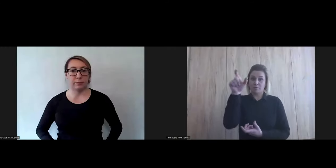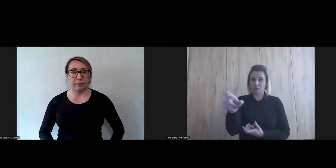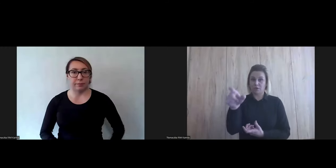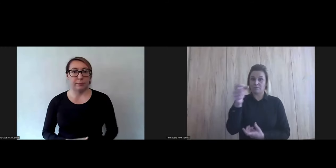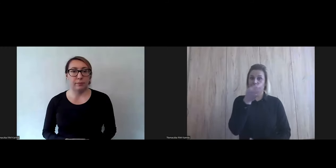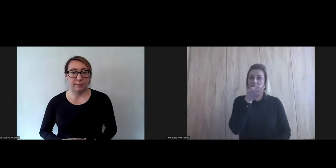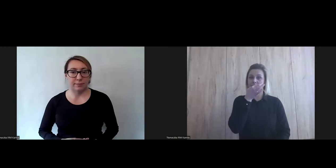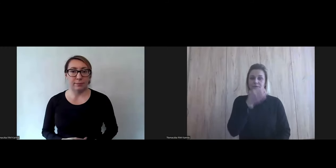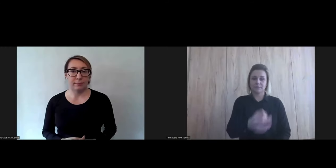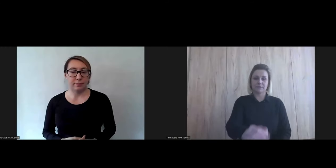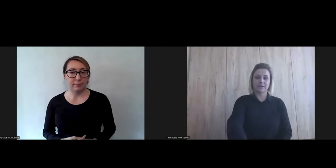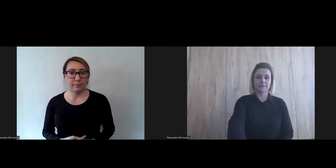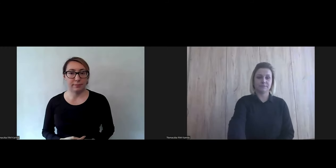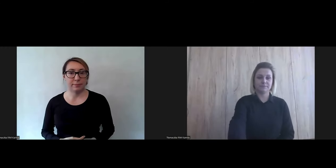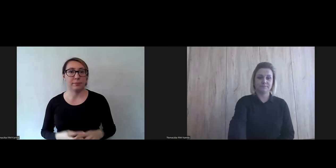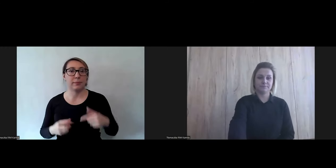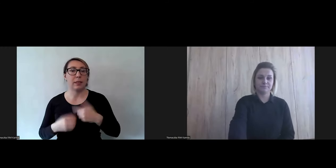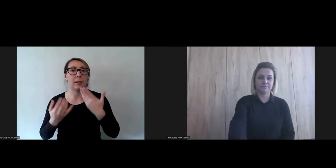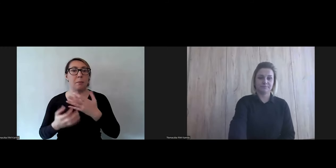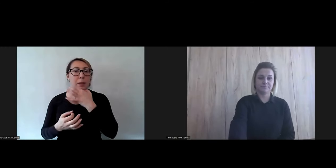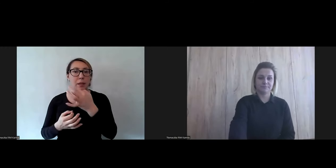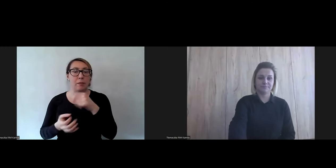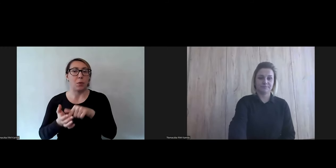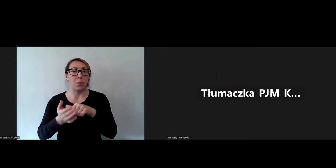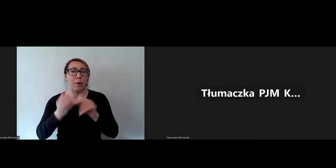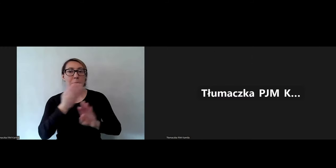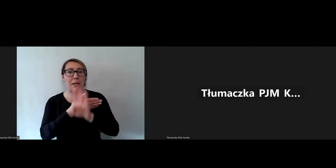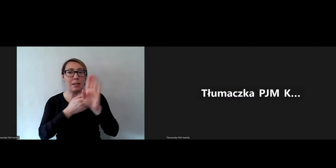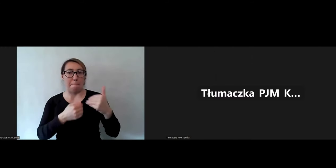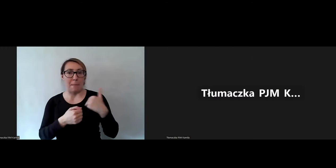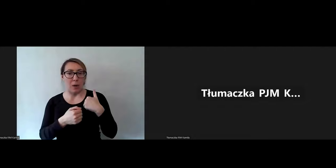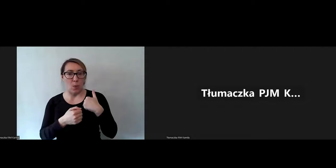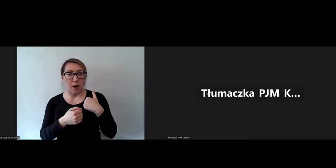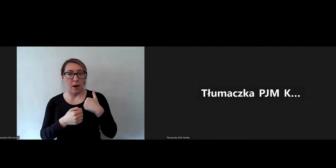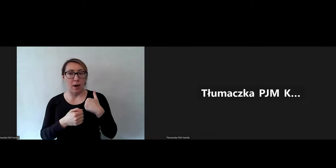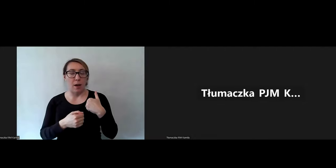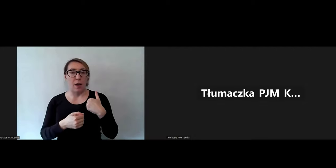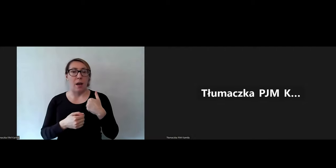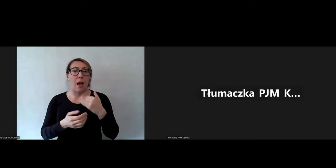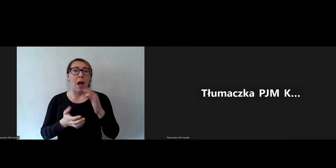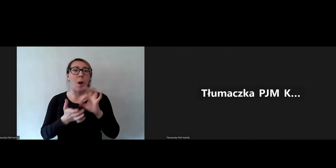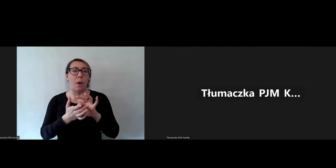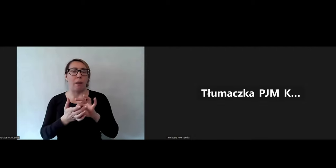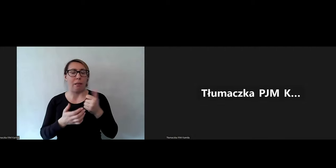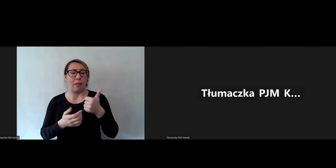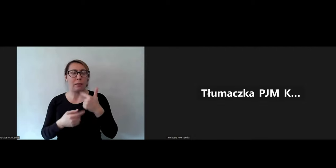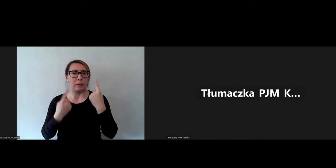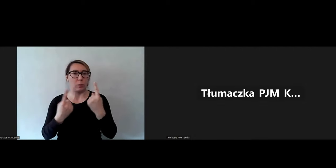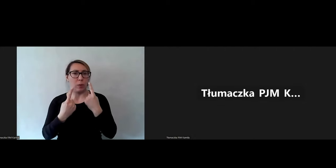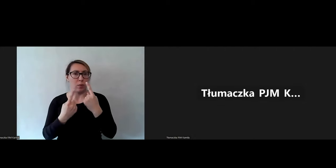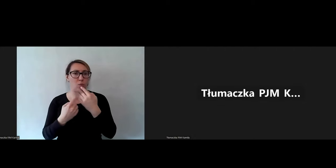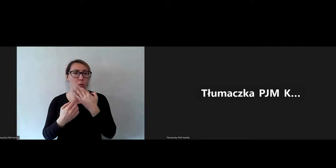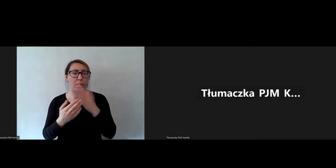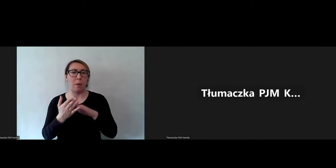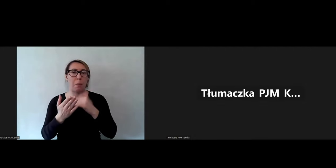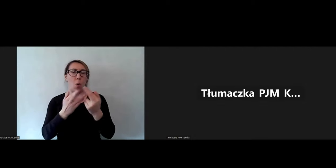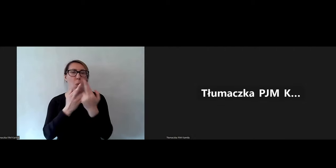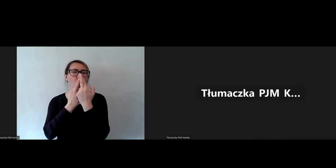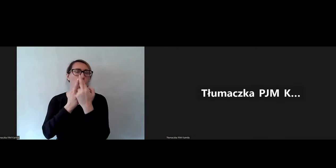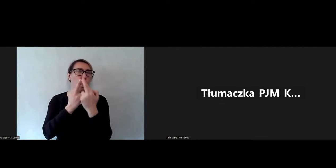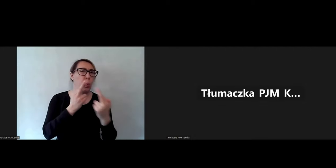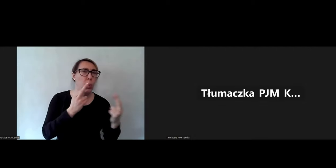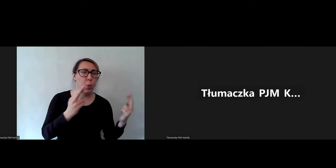jedną rzecz, która się w tej prezentacji pojawiła, bo jakby w którymś momencie, kiedy mówiłeś o tej różnorodności